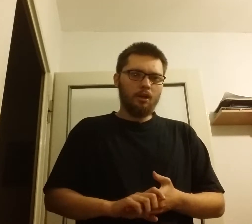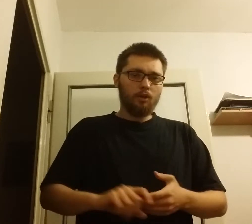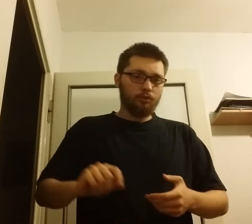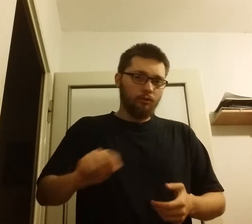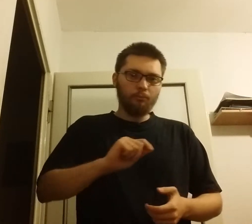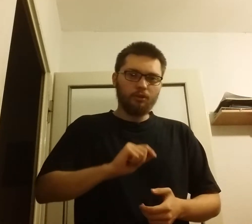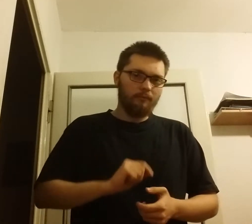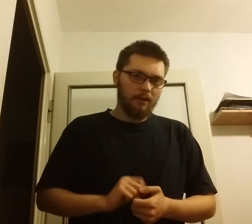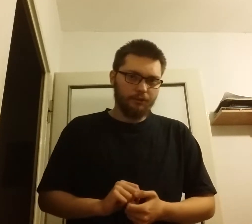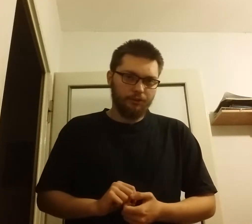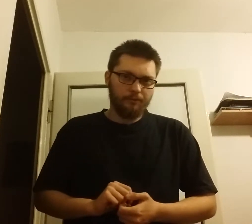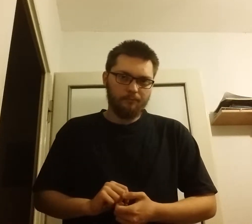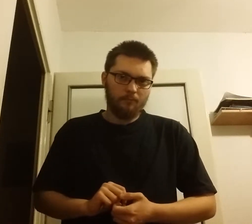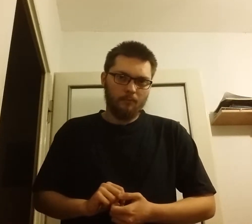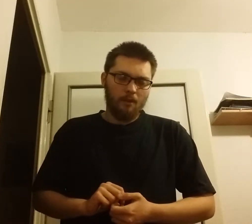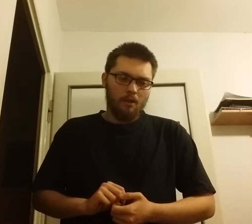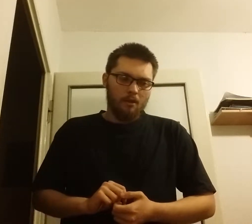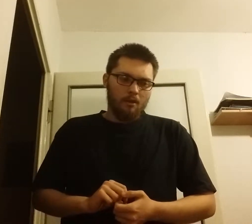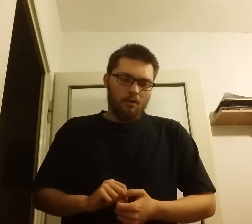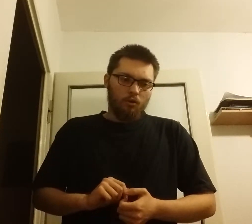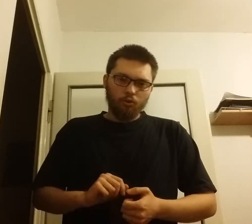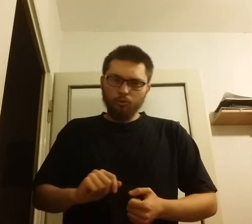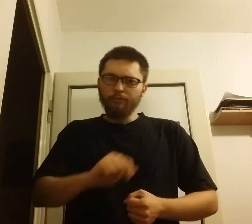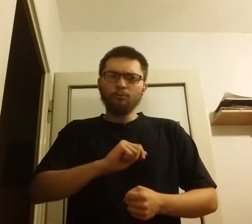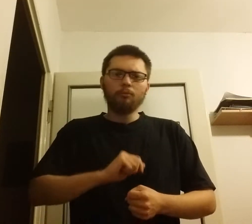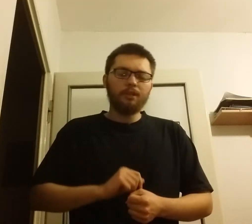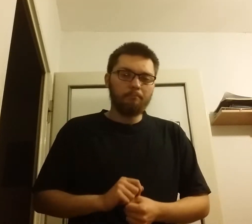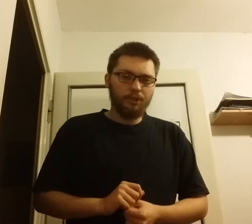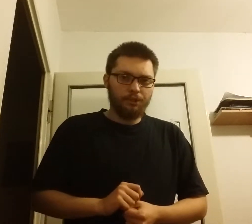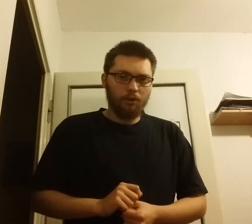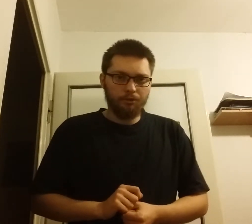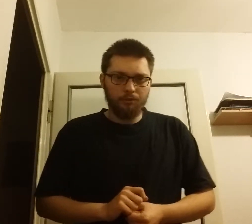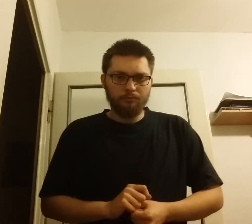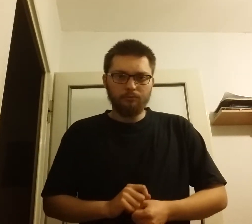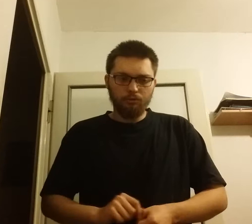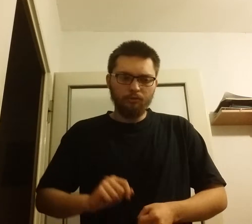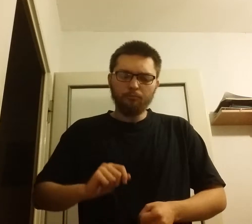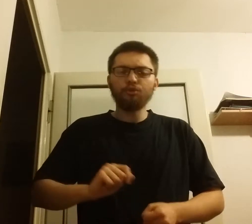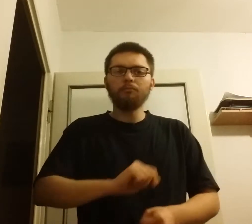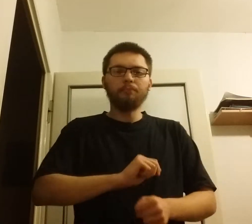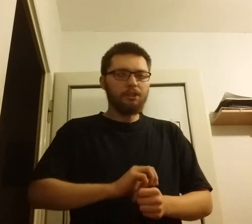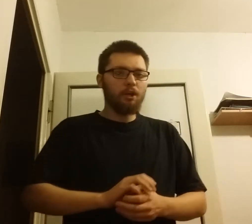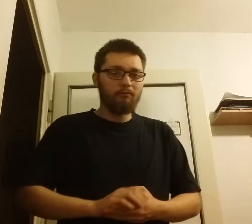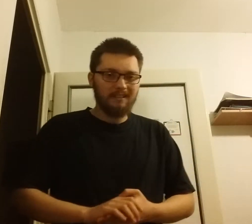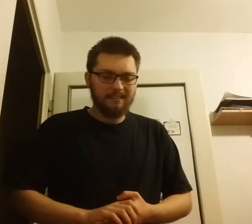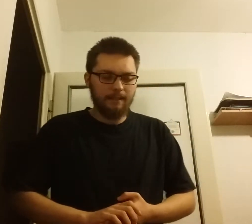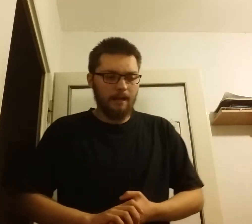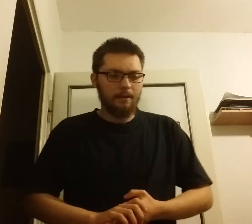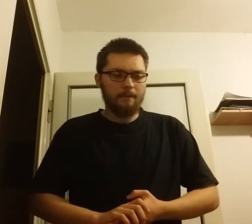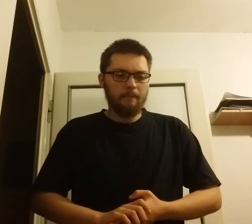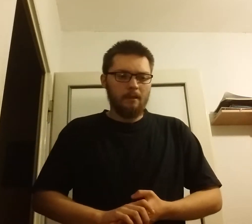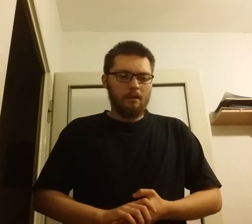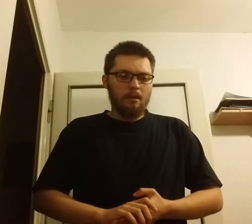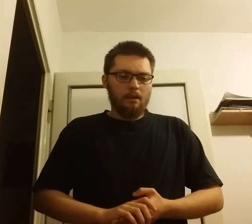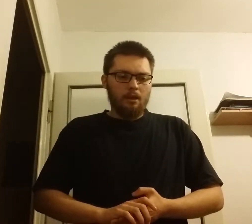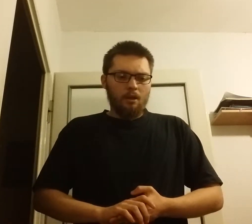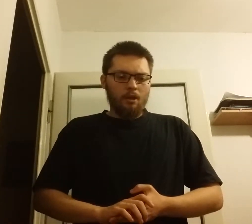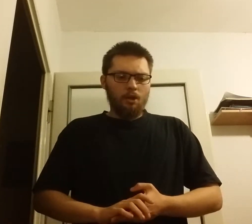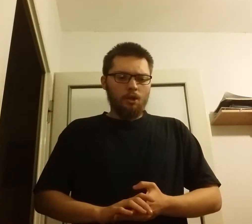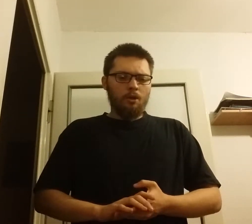znów muszą walczyć. Znów muszą się bić o nią. Znów muszą bić się o własny kraj. I